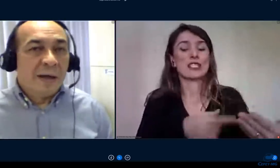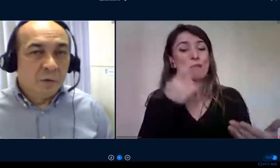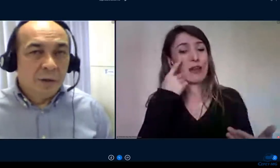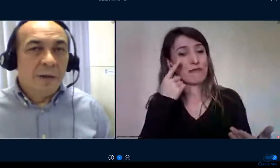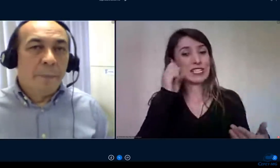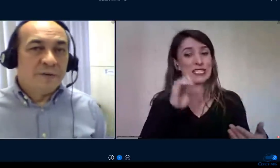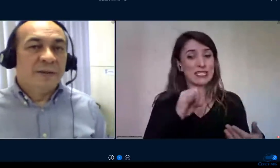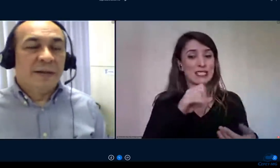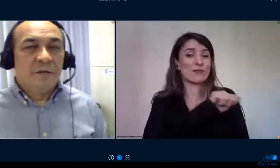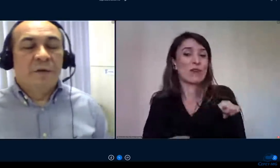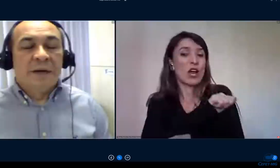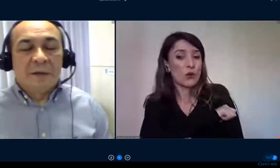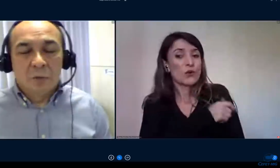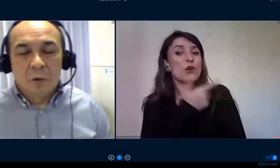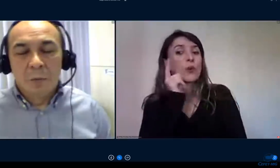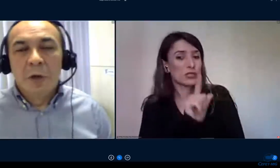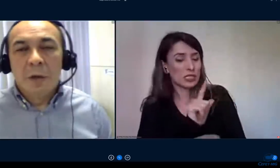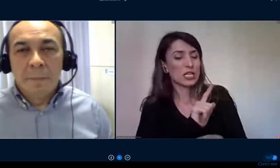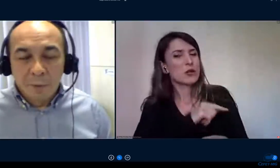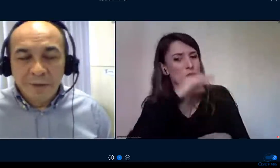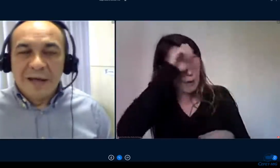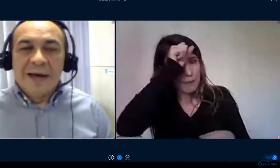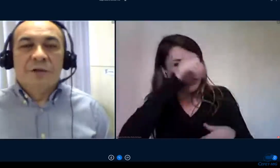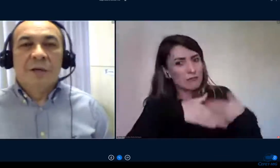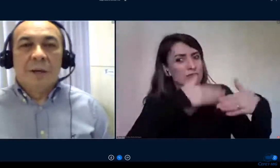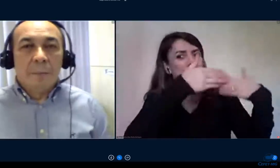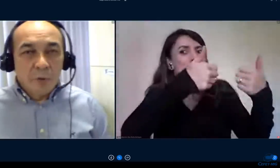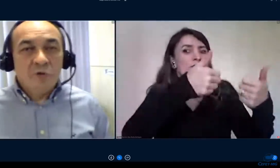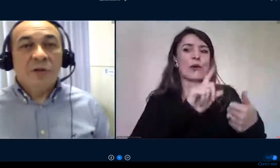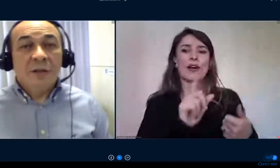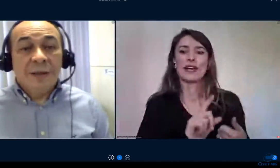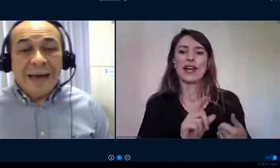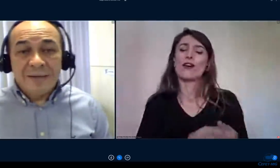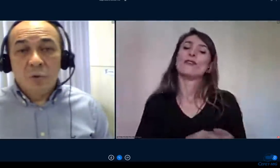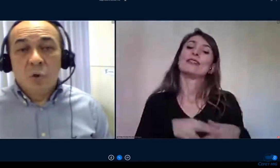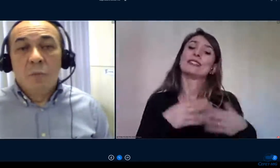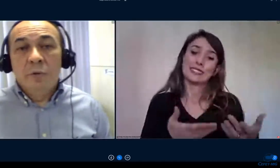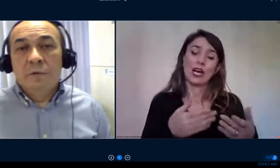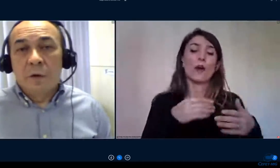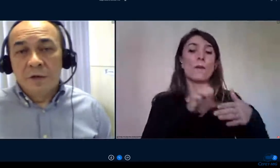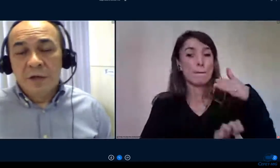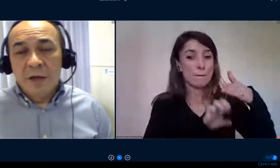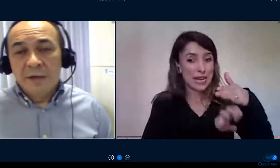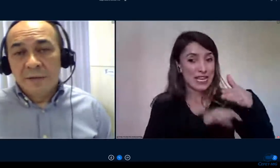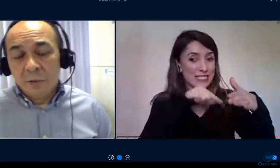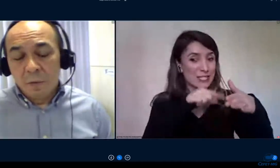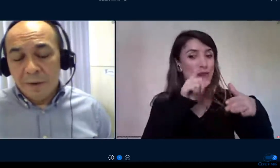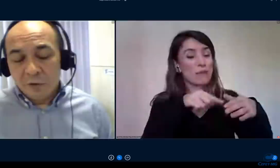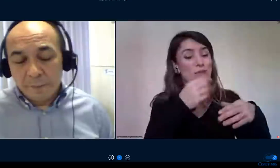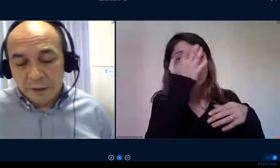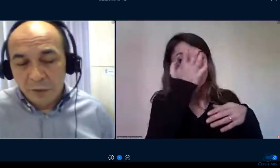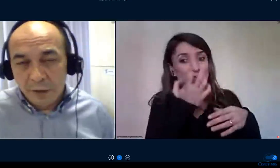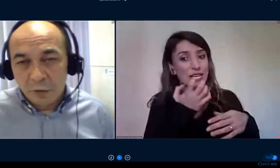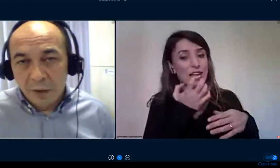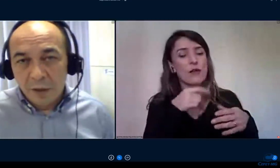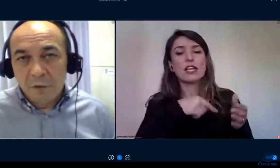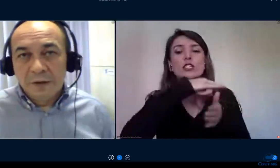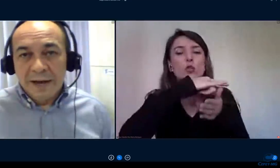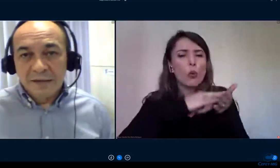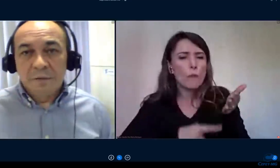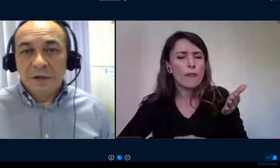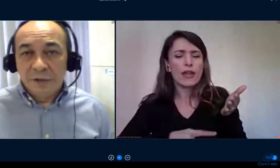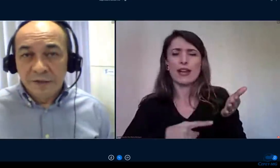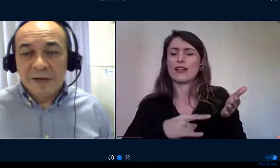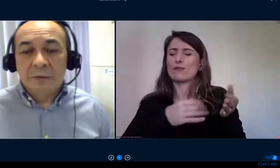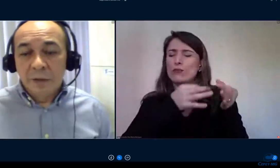ter um ato que ele pode ser classificado como improbidade e por isso a gente assentou muito forte esse documento para que o diretor ele não